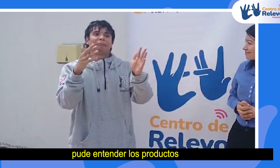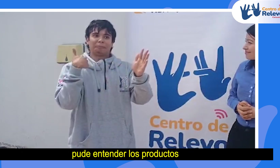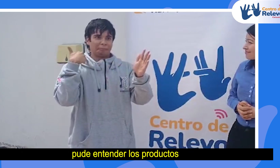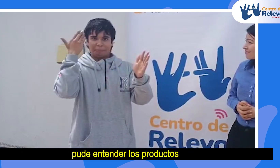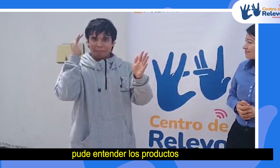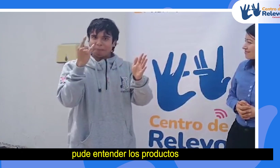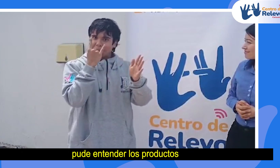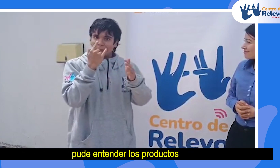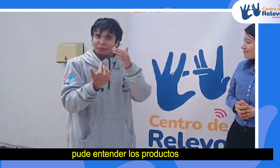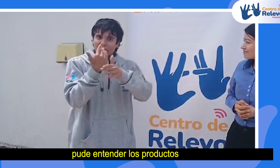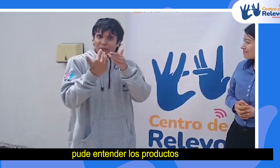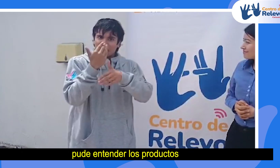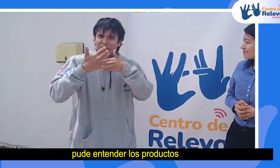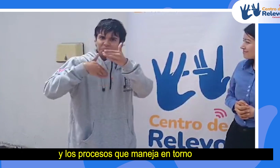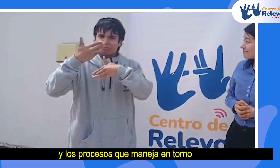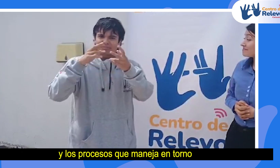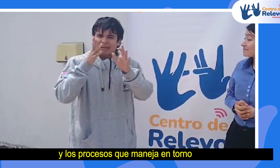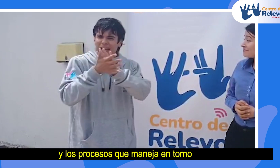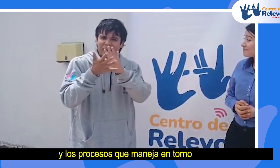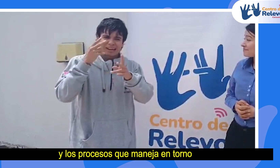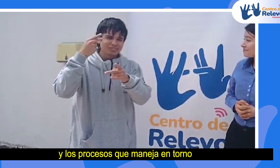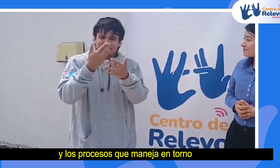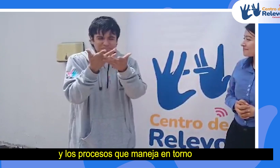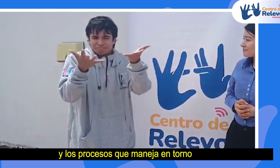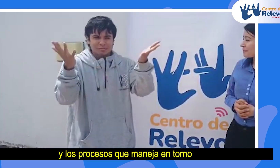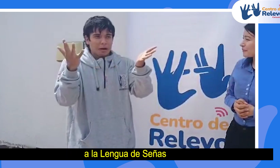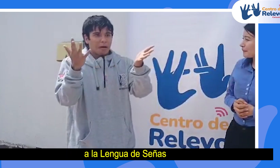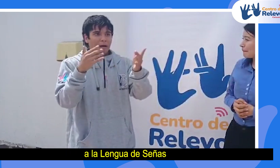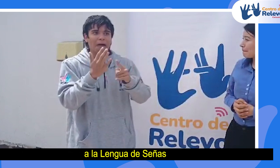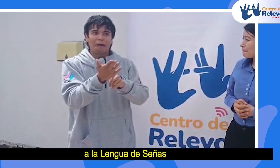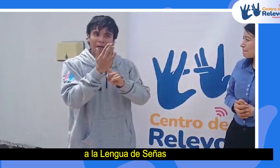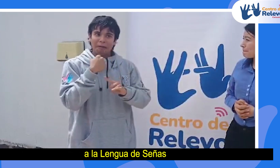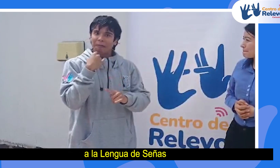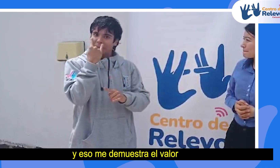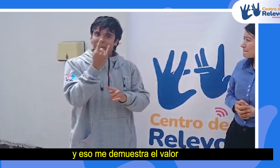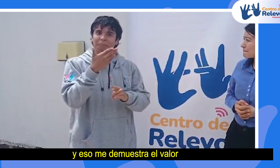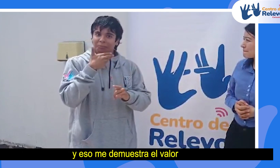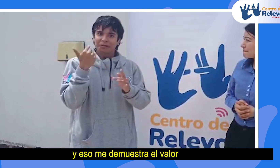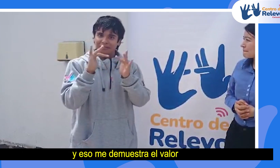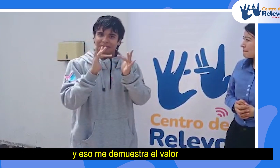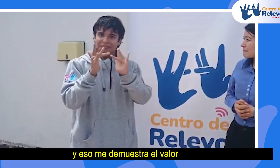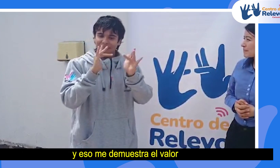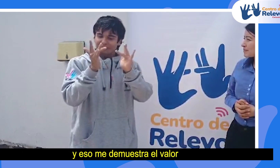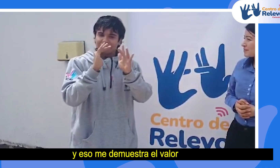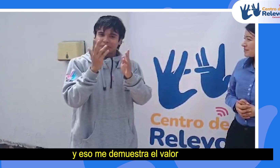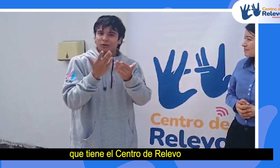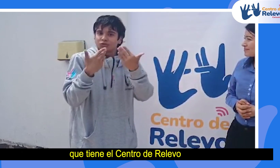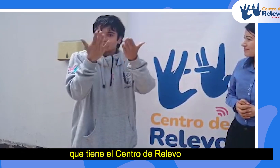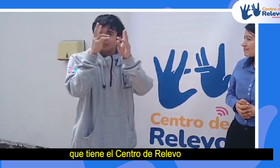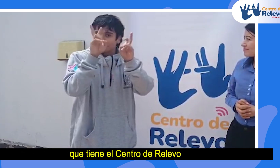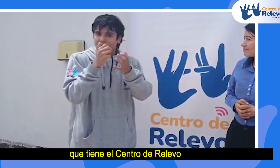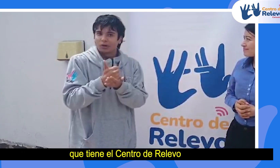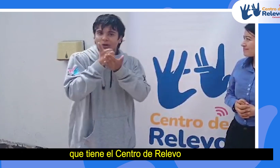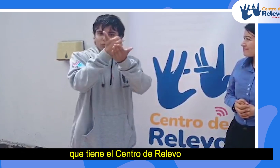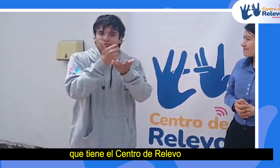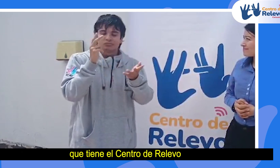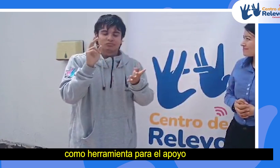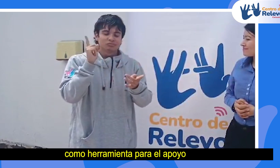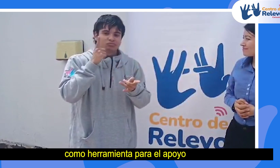pude entender los productos y los procesos que maneja en torno a la lengua de señas, y eso me demuestra el valor que tiene el centro de relevo como